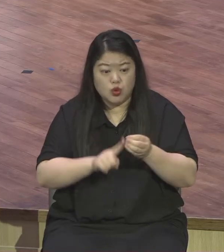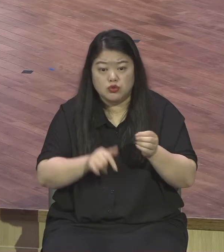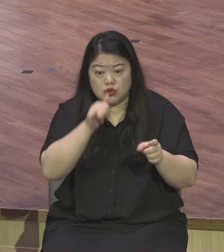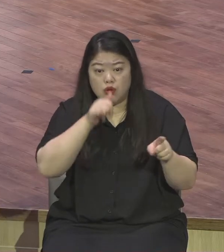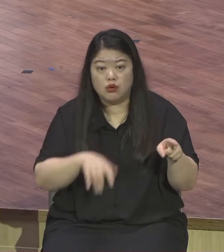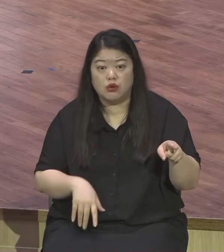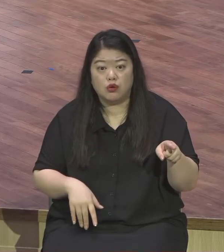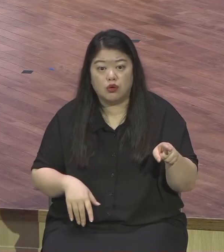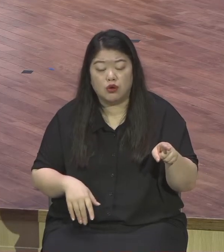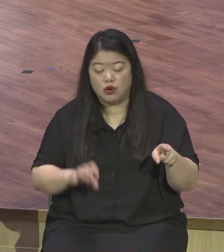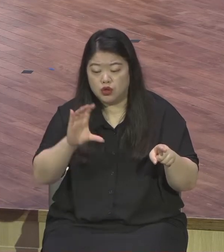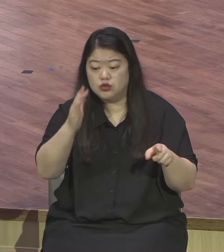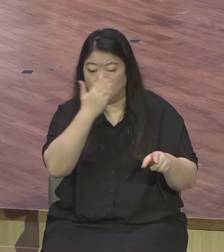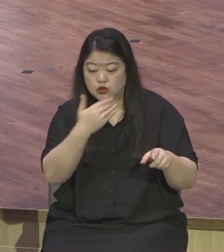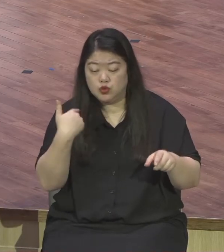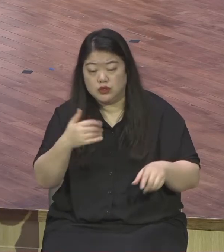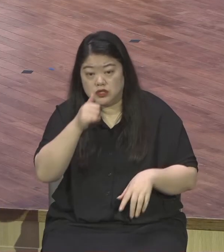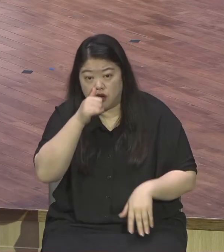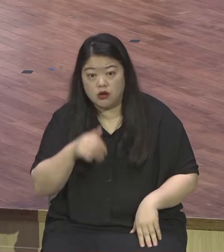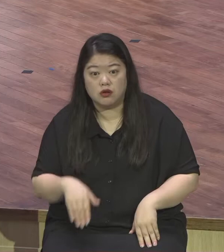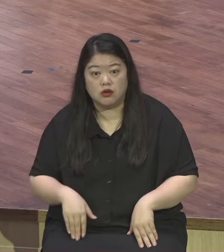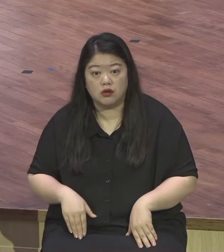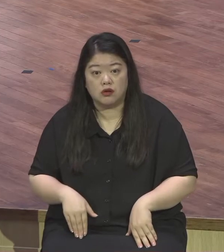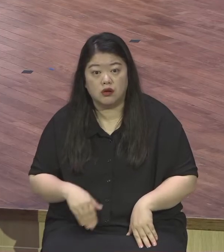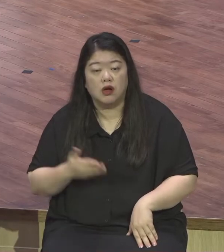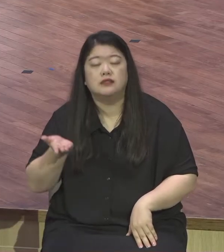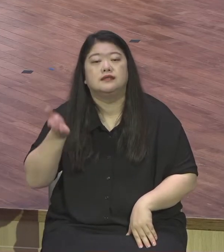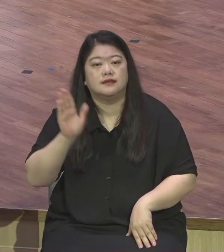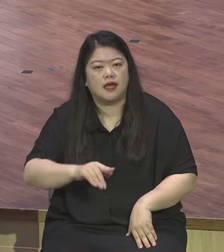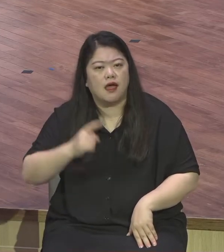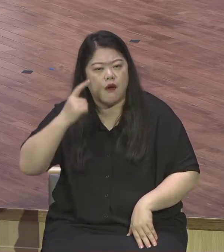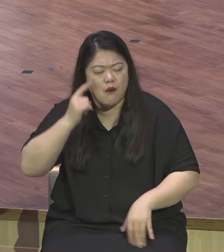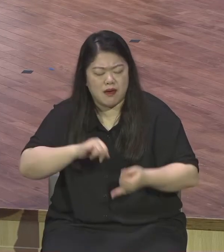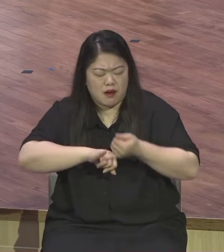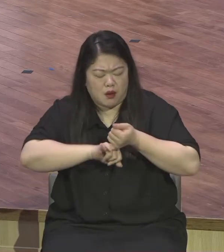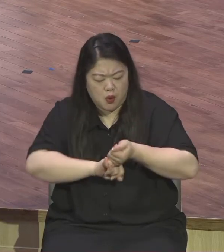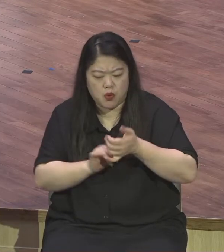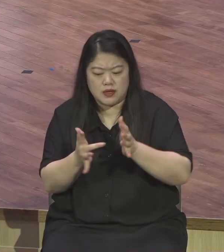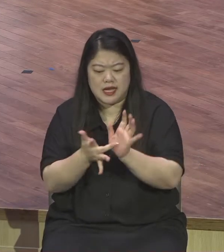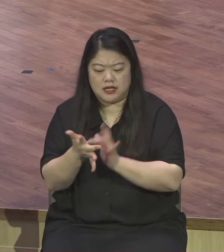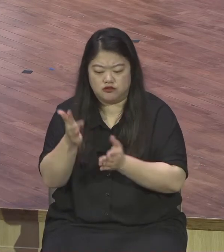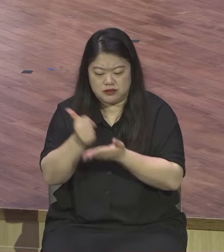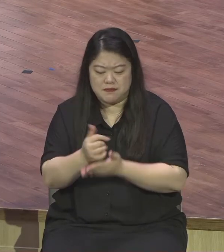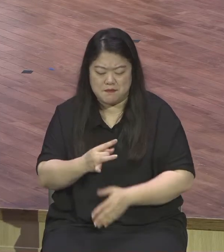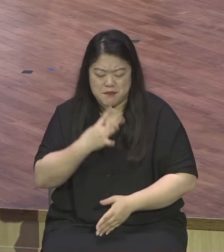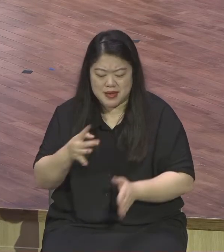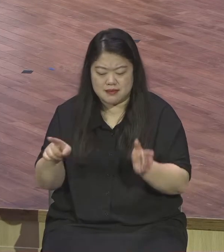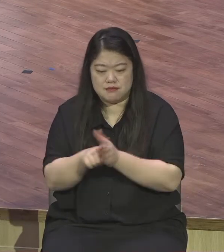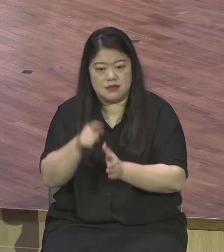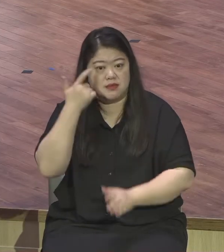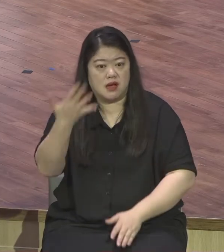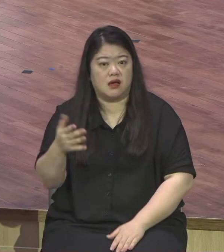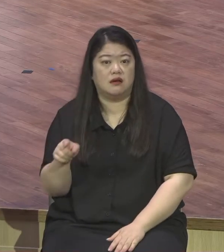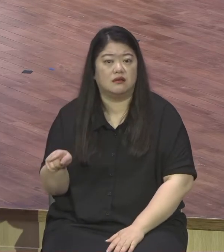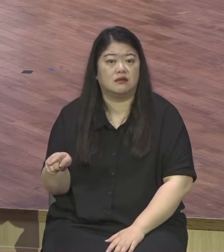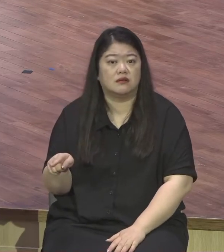하나님의 말씀을 잘못 이해해가지고 여기에 다 포커스를 맞춰 종교 수준에 그러니까